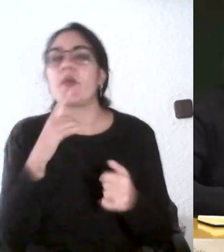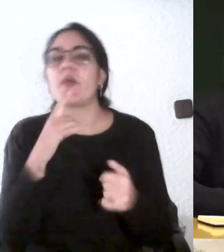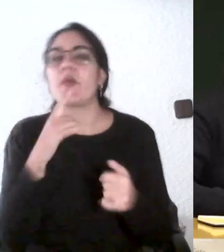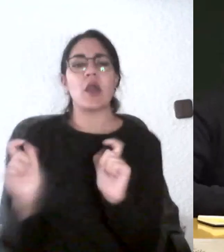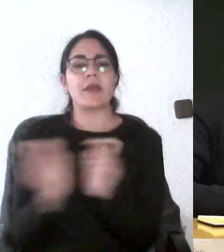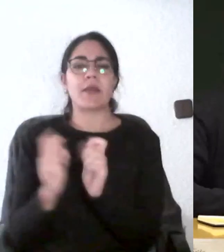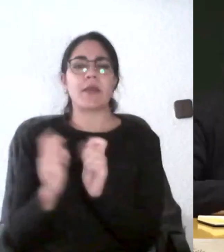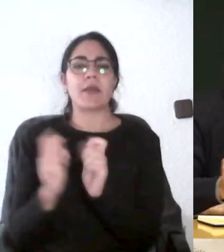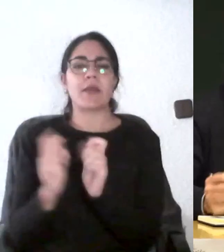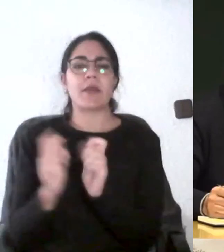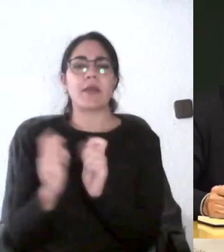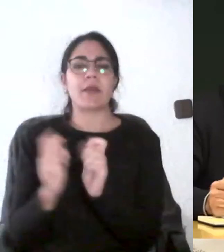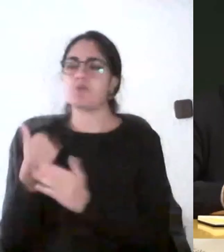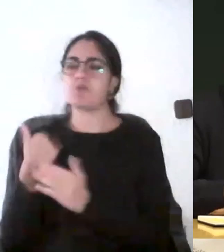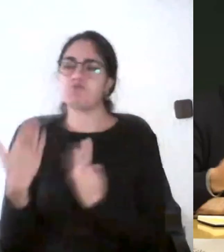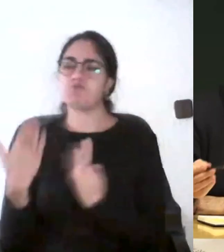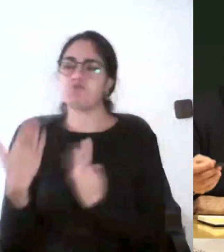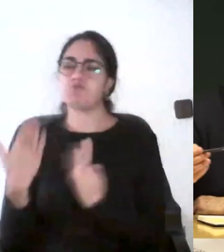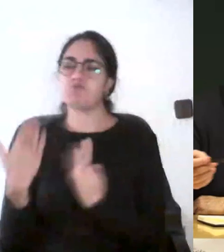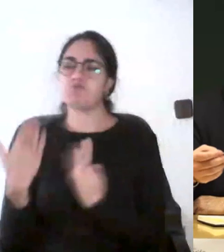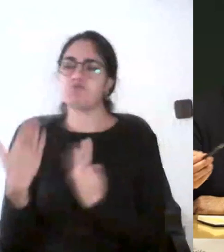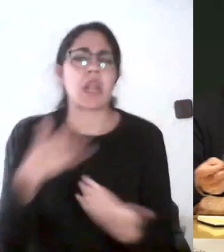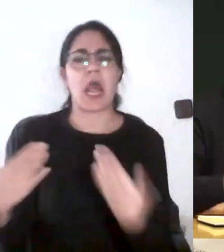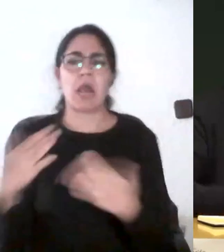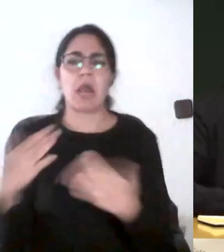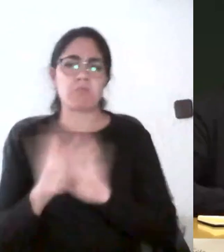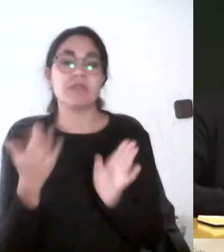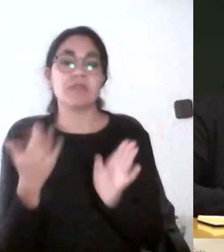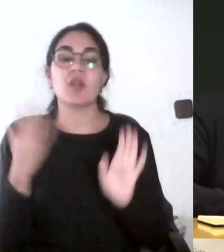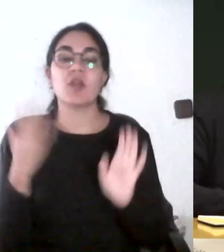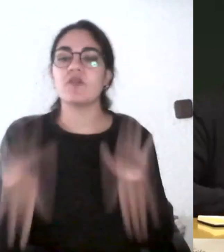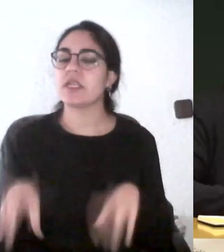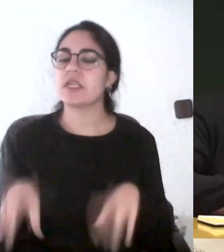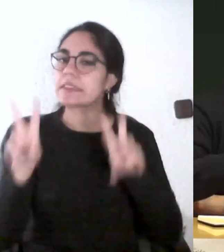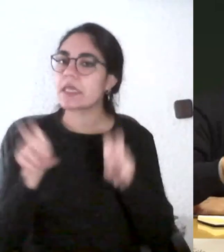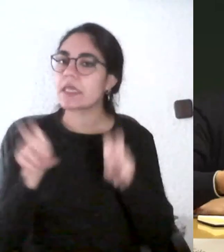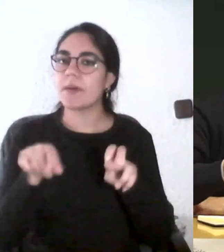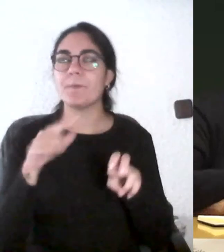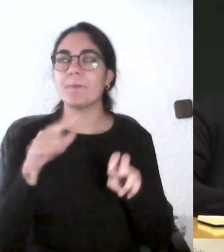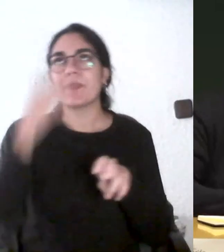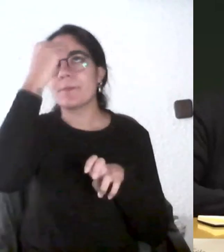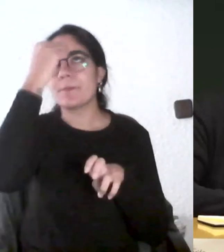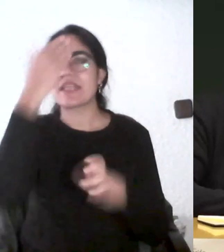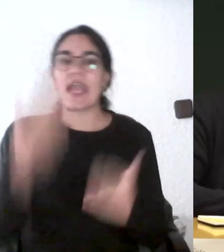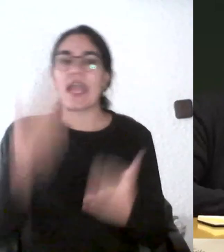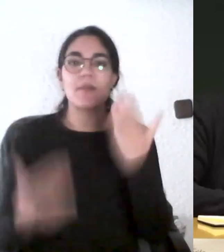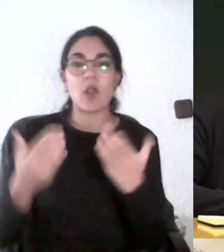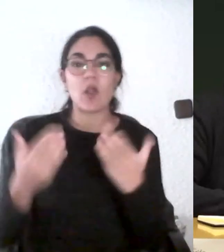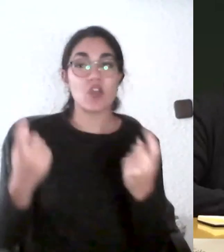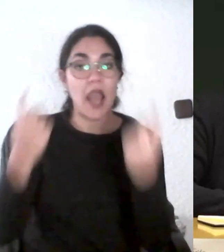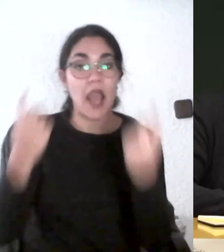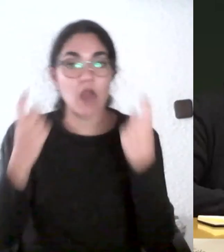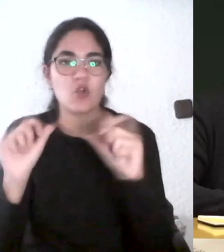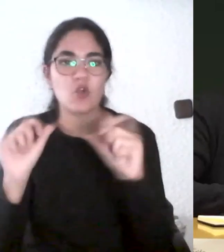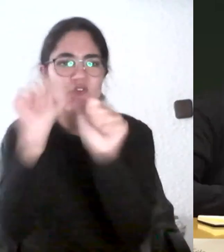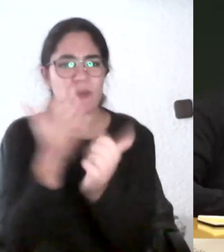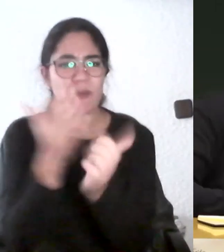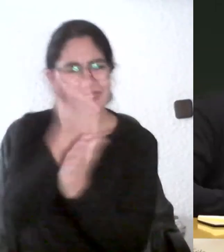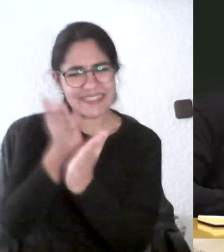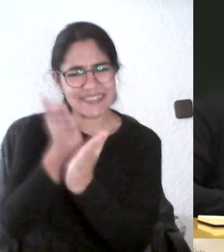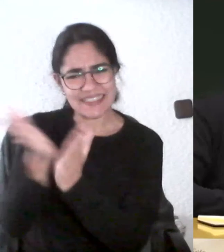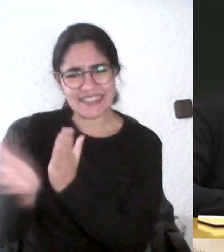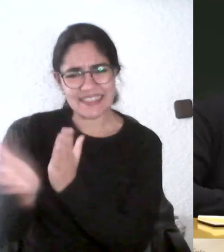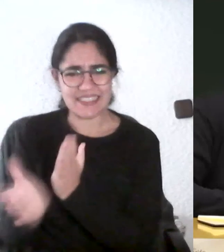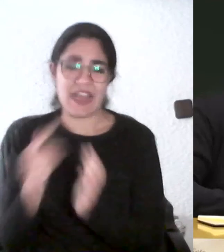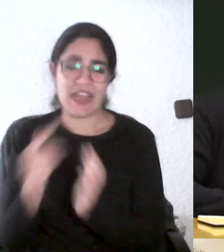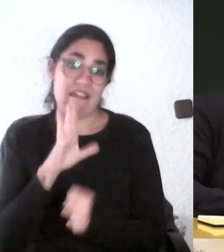y es la siguiente evaluamos muchas variables a la hora de pensar en la evaluación de los alumnos por ejemplo